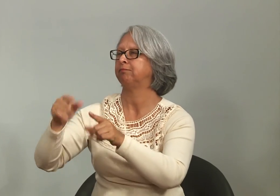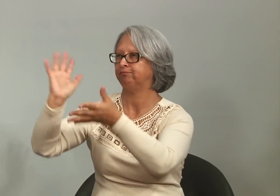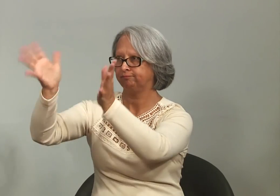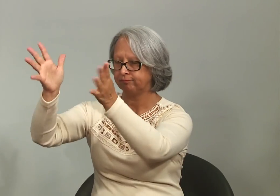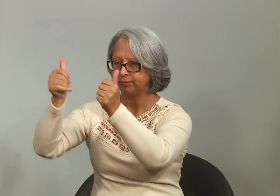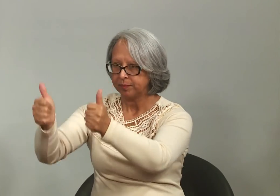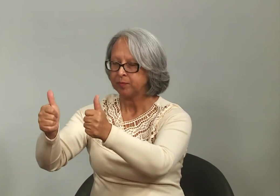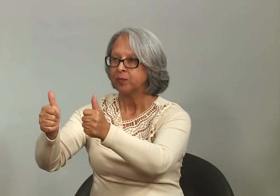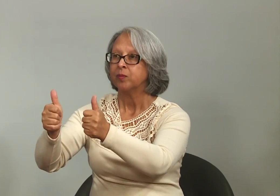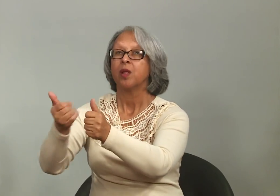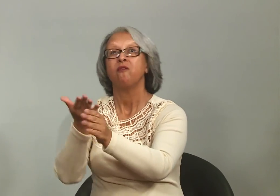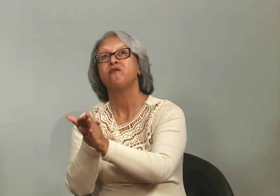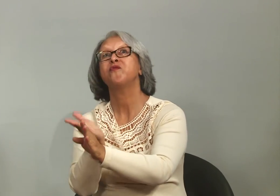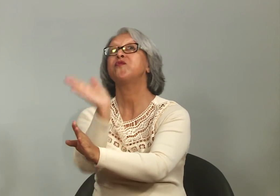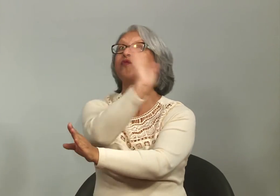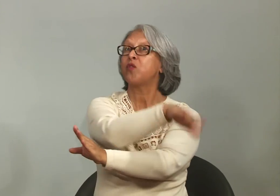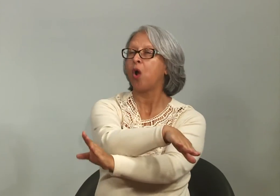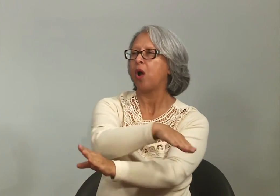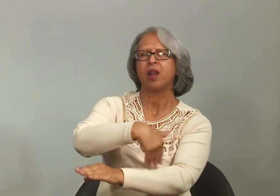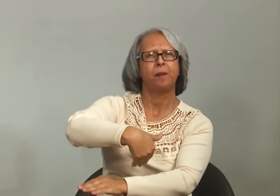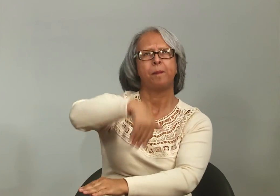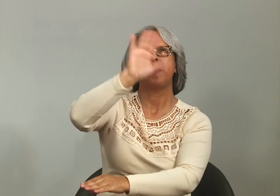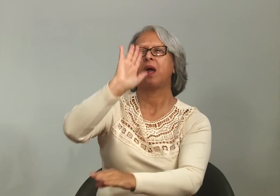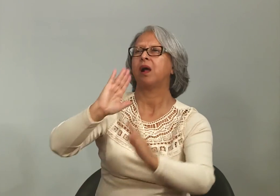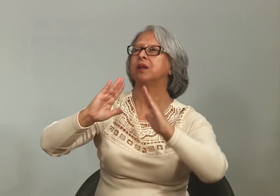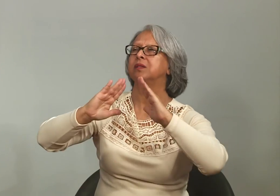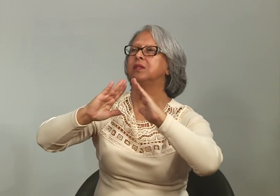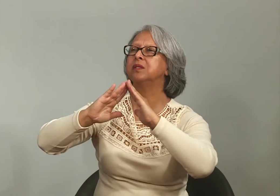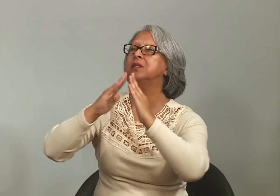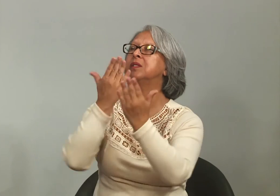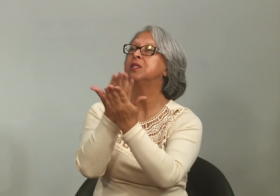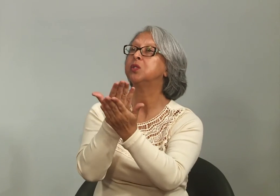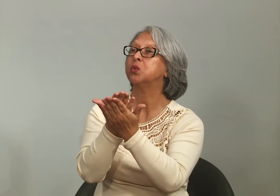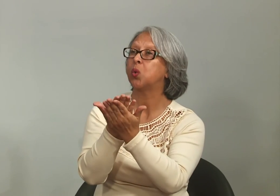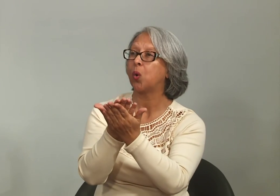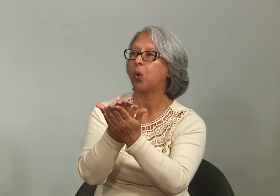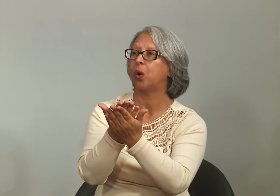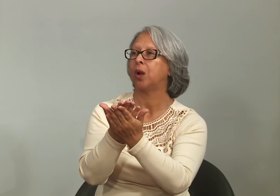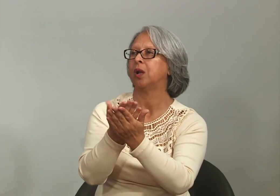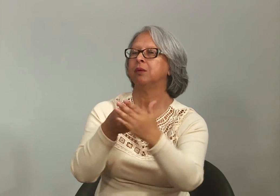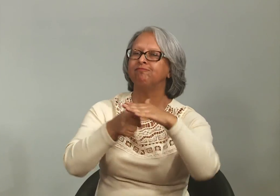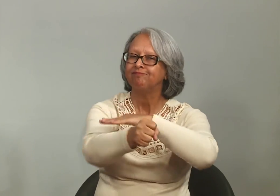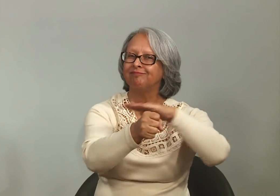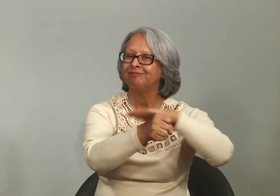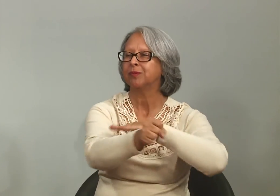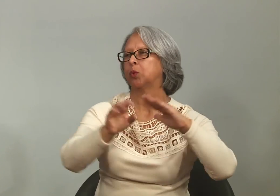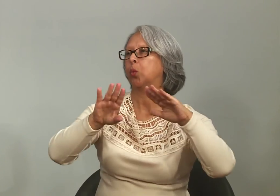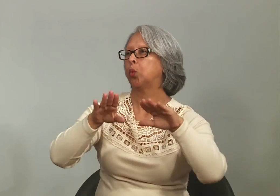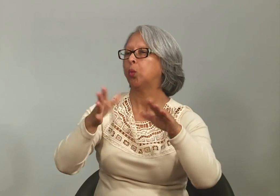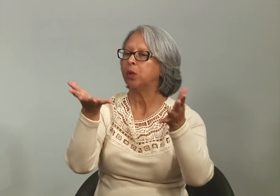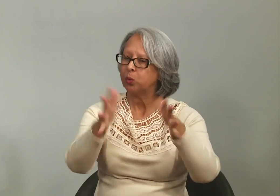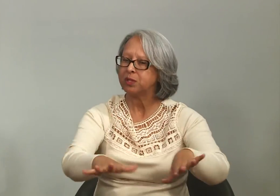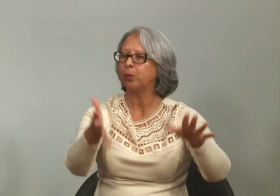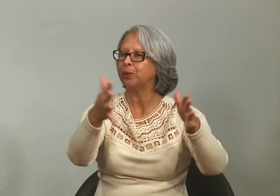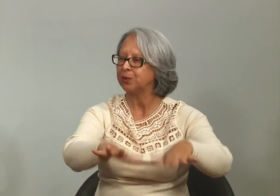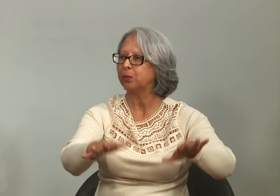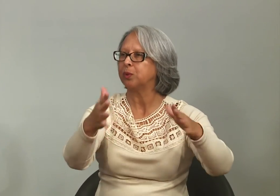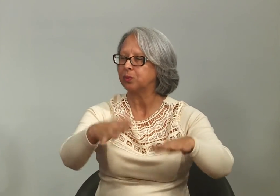também trabalham bastante essa questão da língua de sinais. Mas, fora isso, as escolas, tem escolas